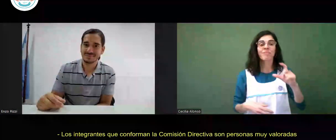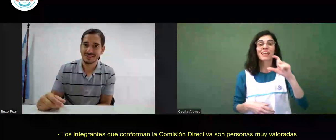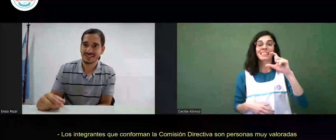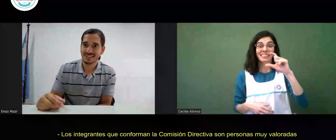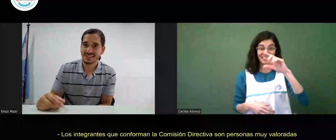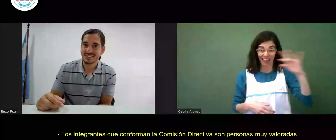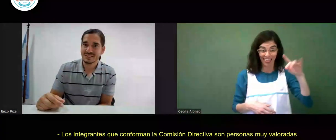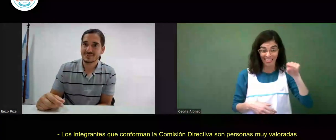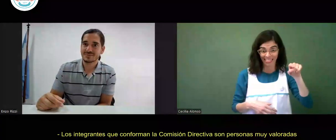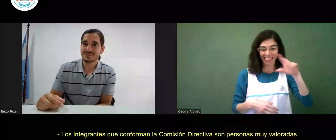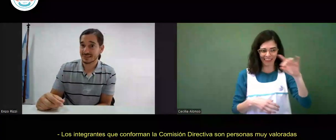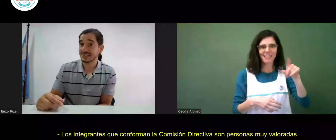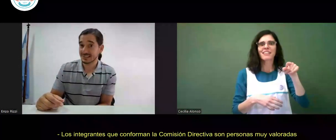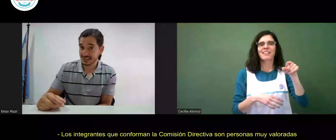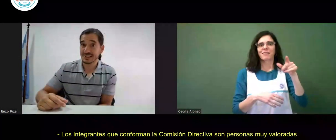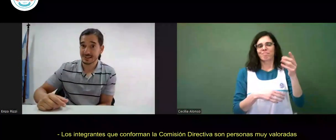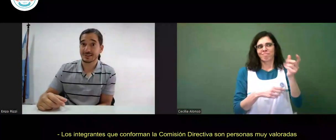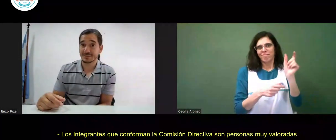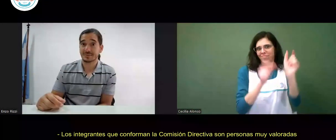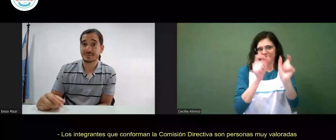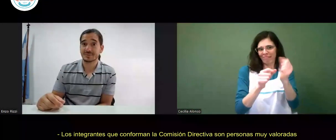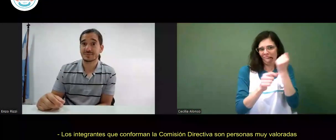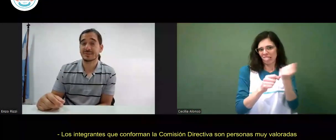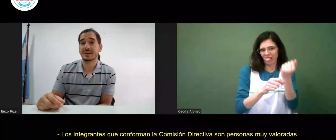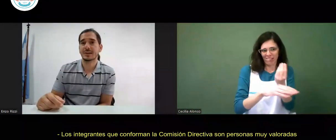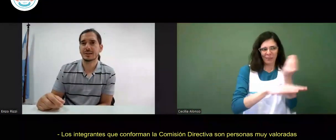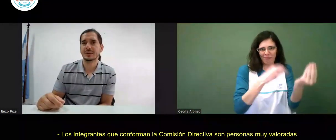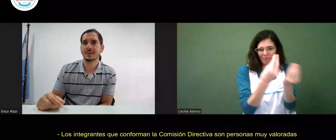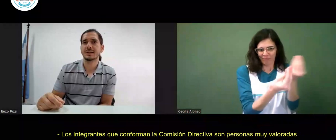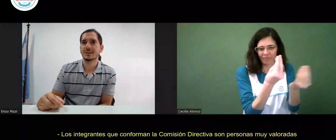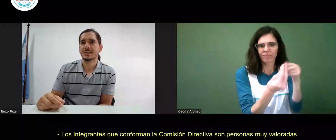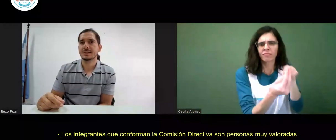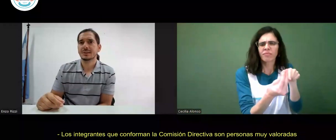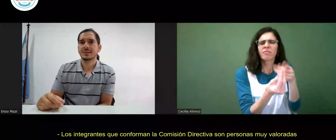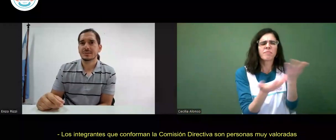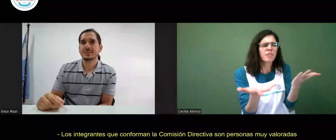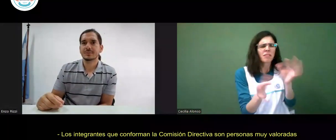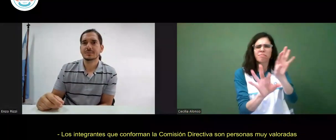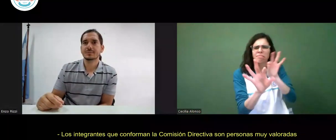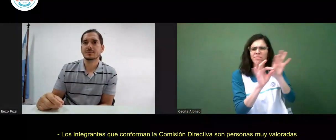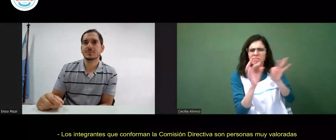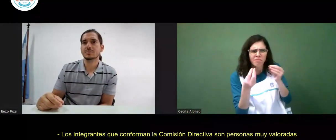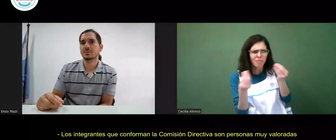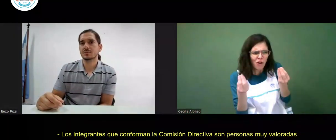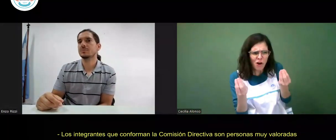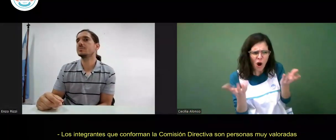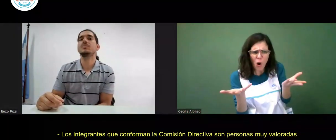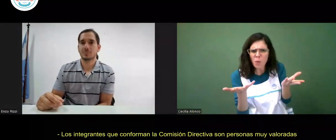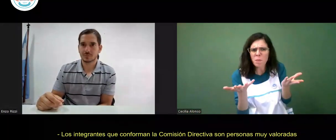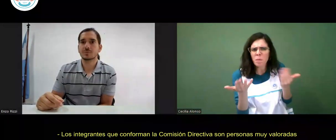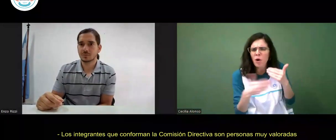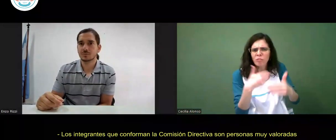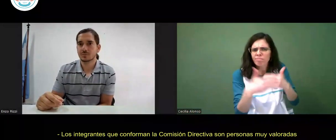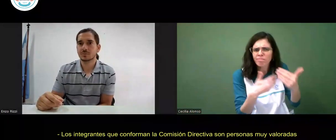Los integrantes que conforman la comisión directiva son personas muy valoradas dentro de la comunidad. ¿Cómo fue el proceso de